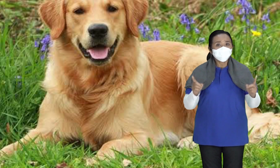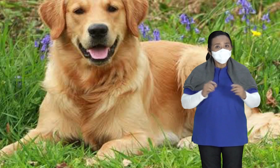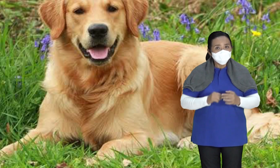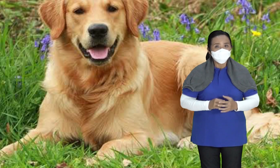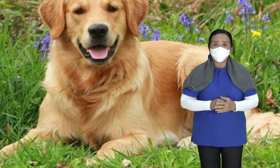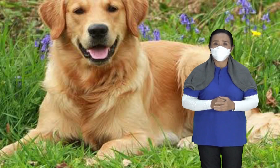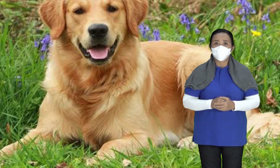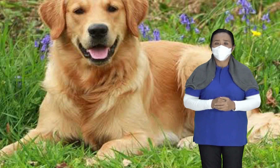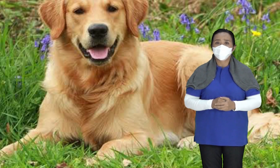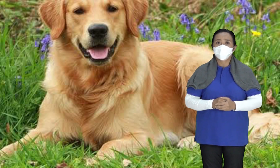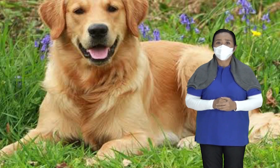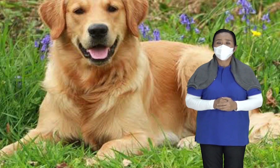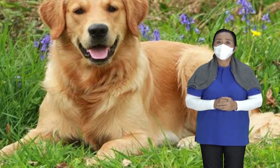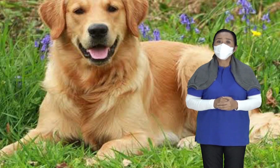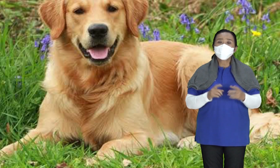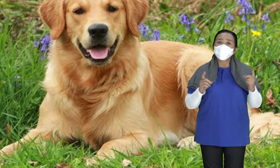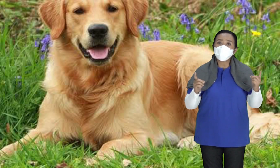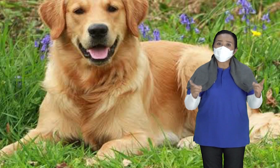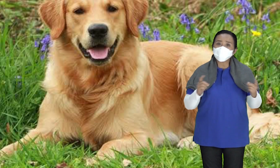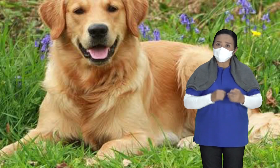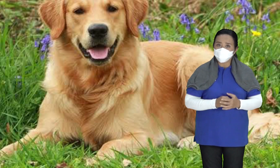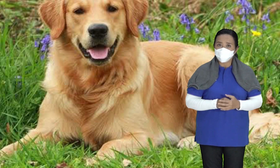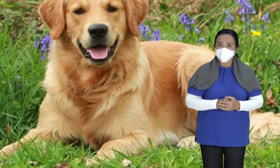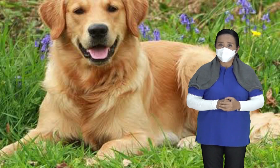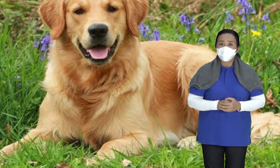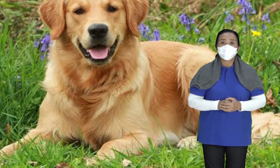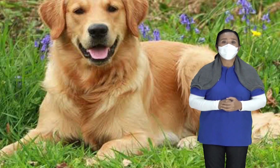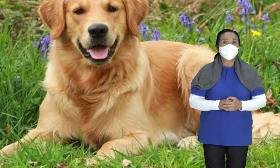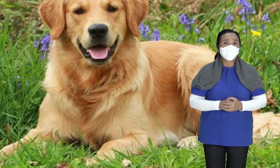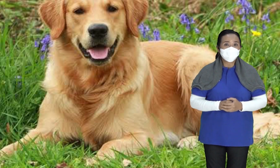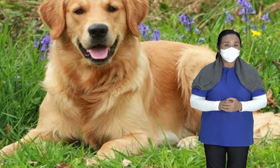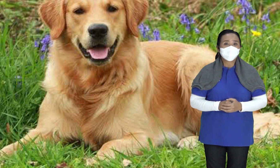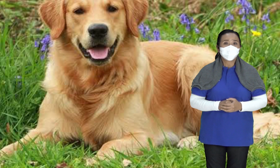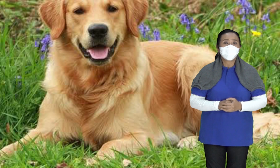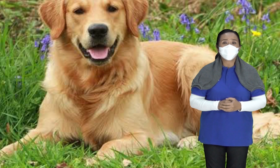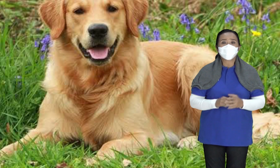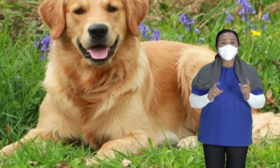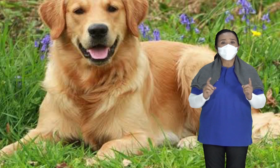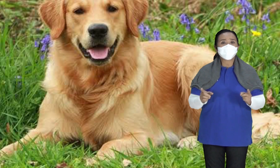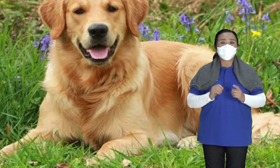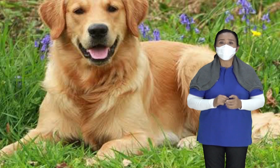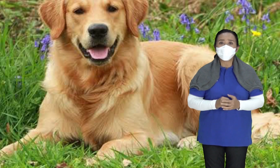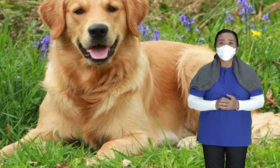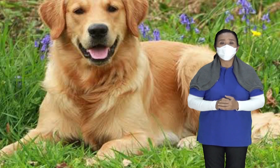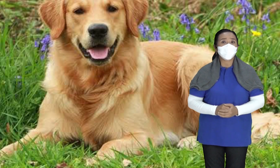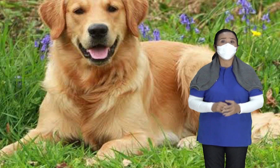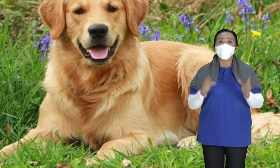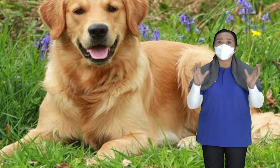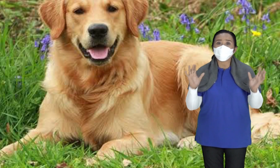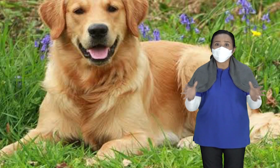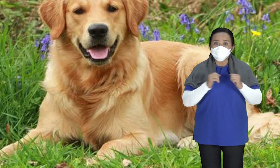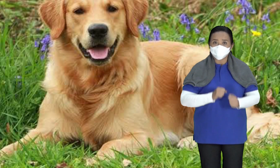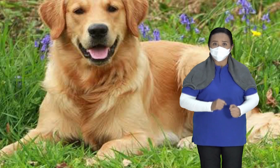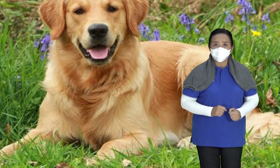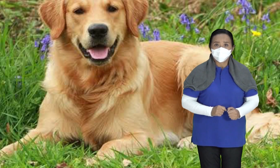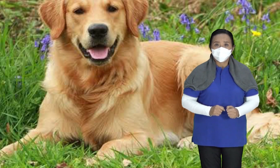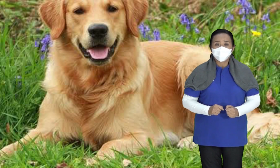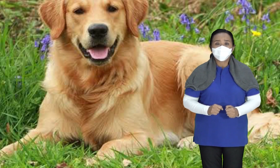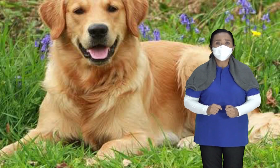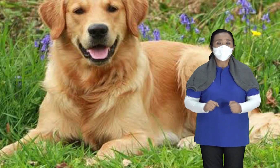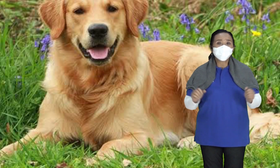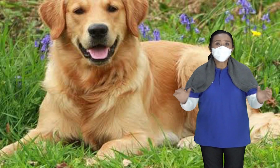Patuh Dan bisa dilatih Makanya banyak orang melatih anjing menjadi anjing pelacak